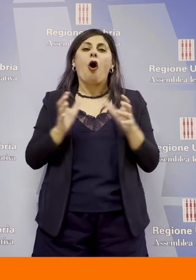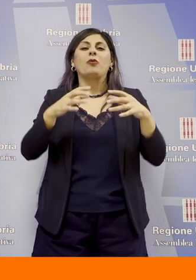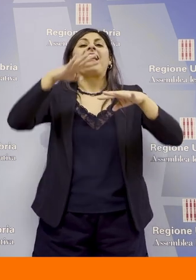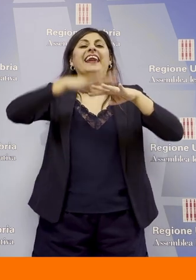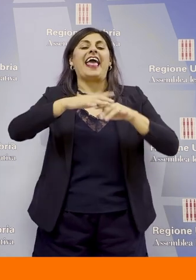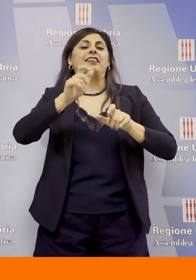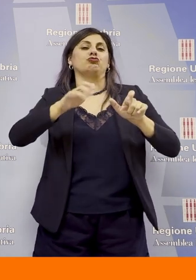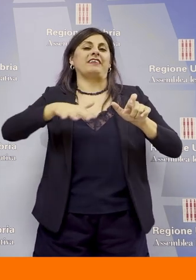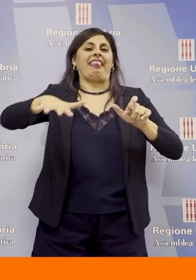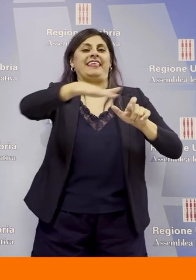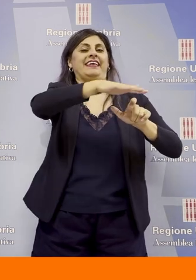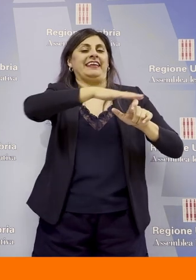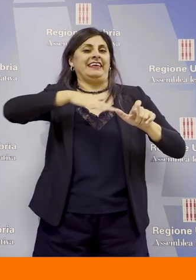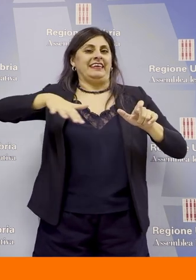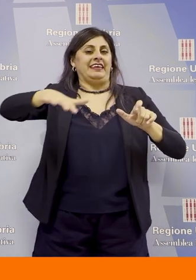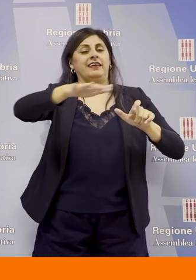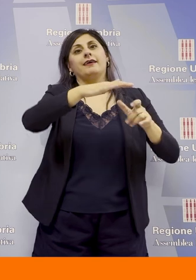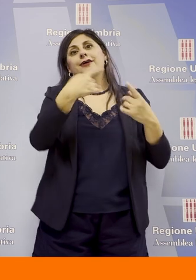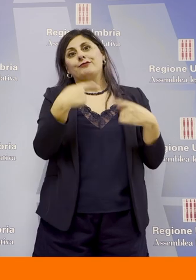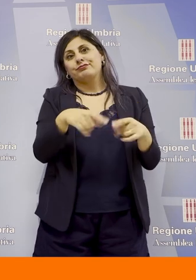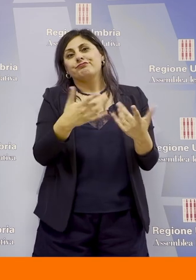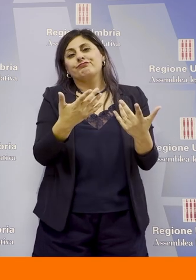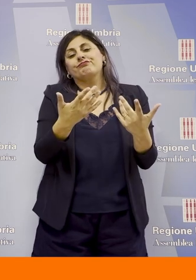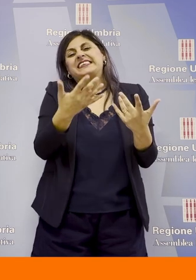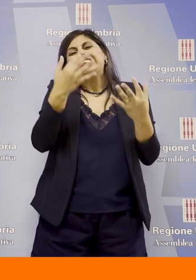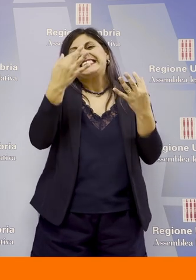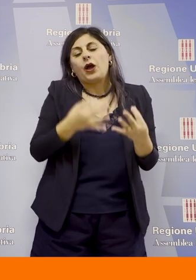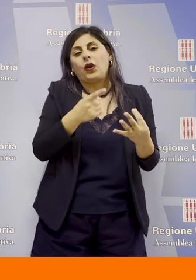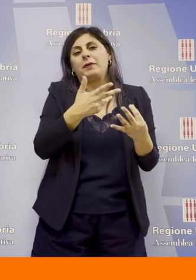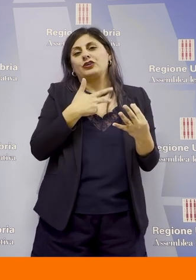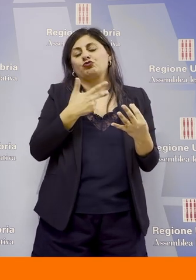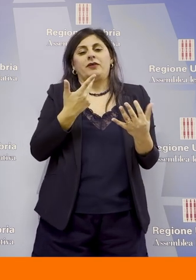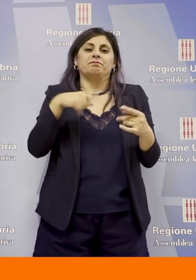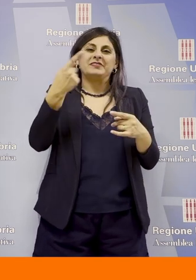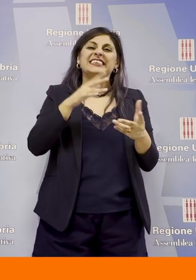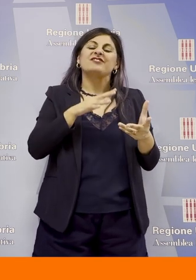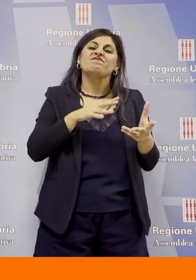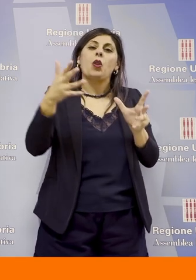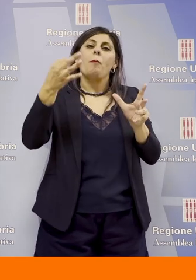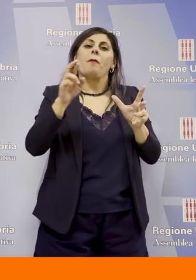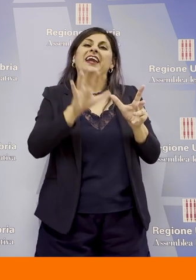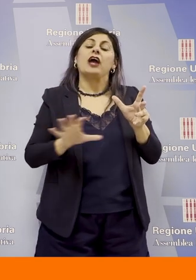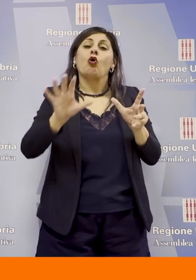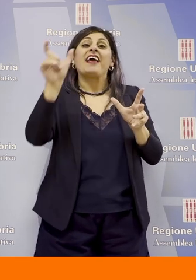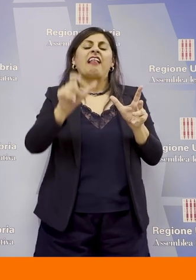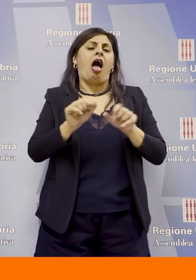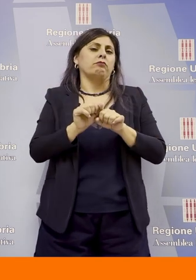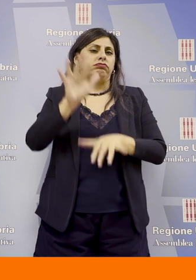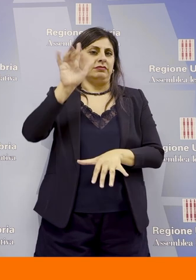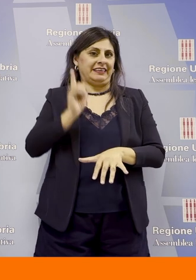tra i cittadini e quindi è un intervento che sicuramente avrà uno sviluppo nella nostra regione e nel nostro paese sono